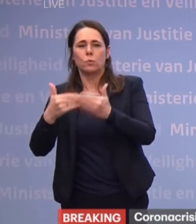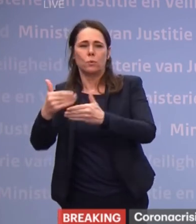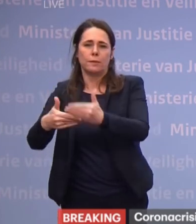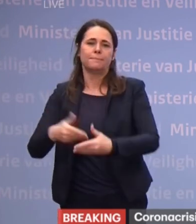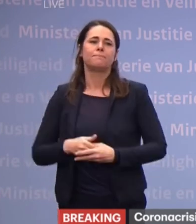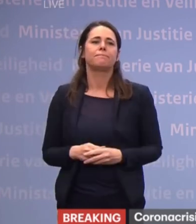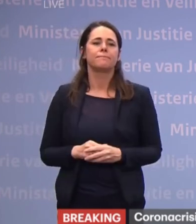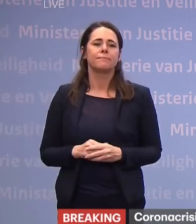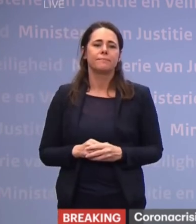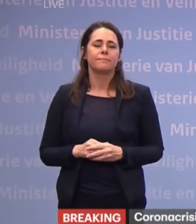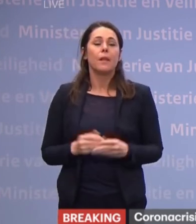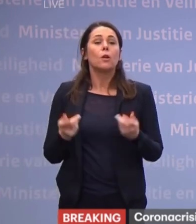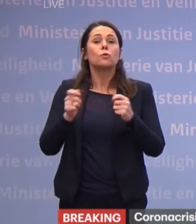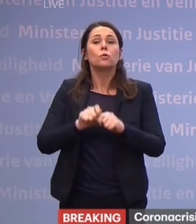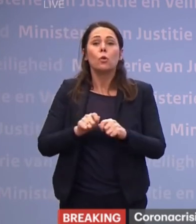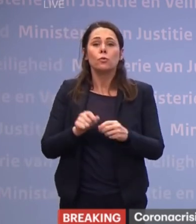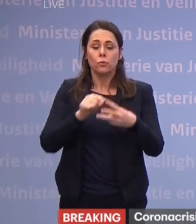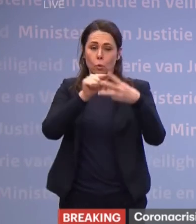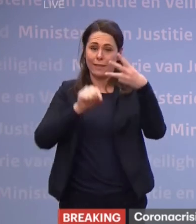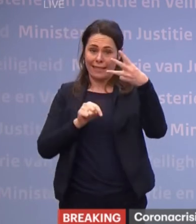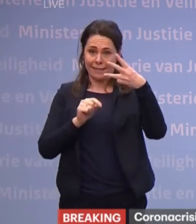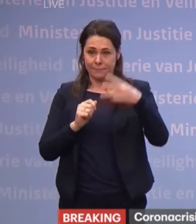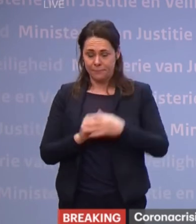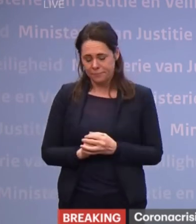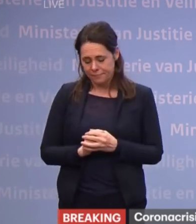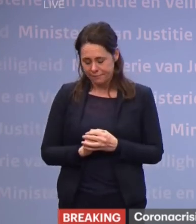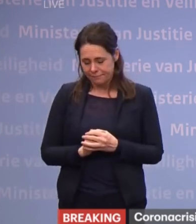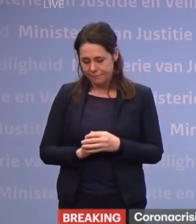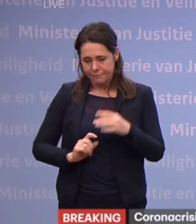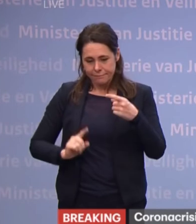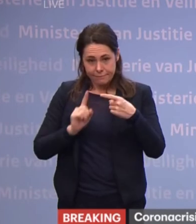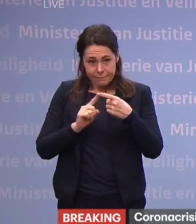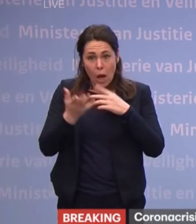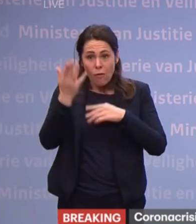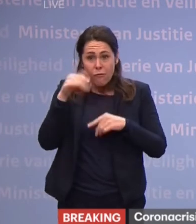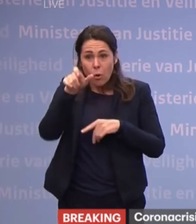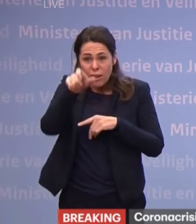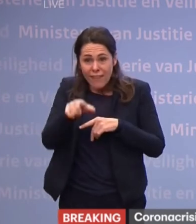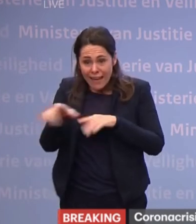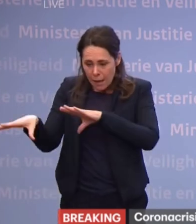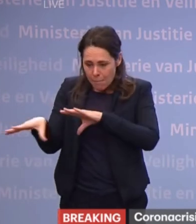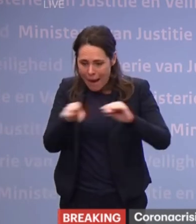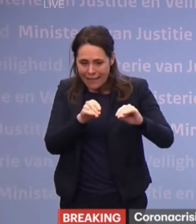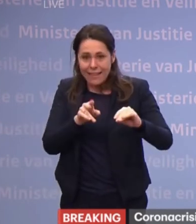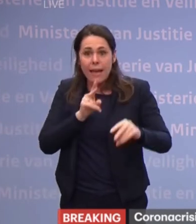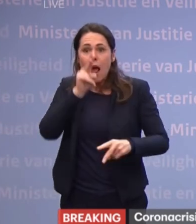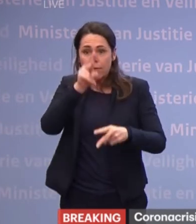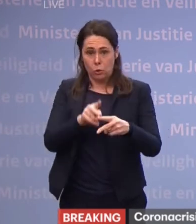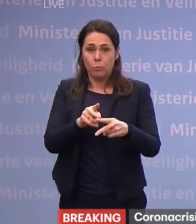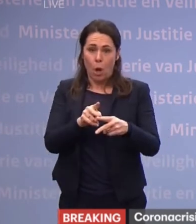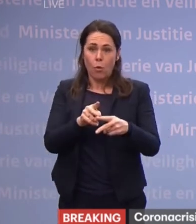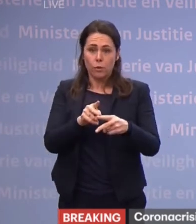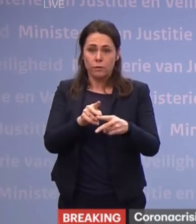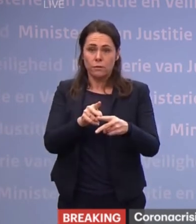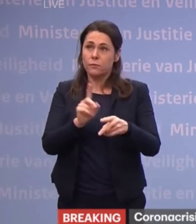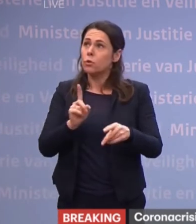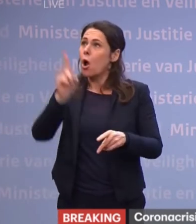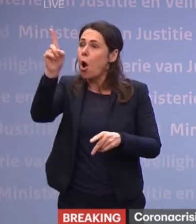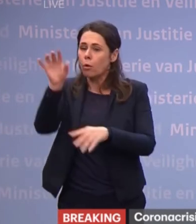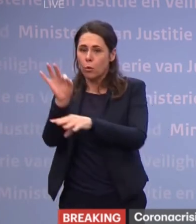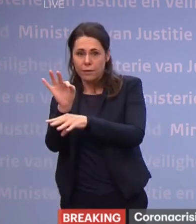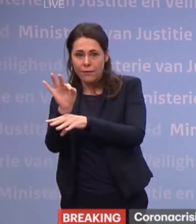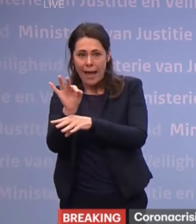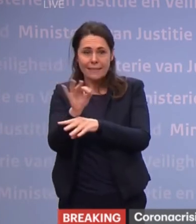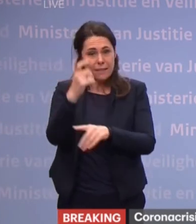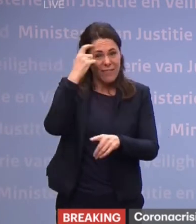Tot slot nog drie dingen. Vorige week zijn er ook maatregelen afgesproken voor het hoger onderwijs